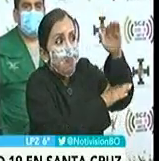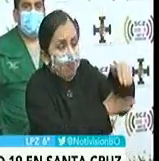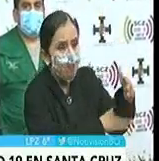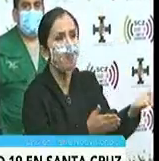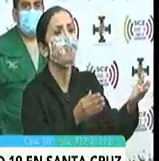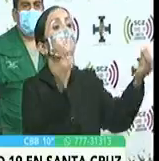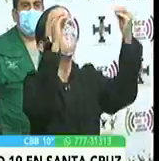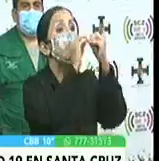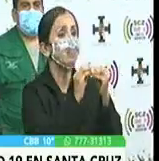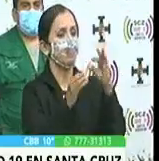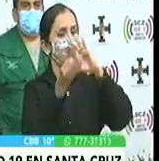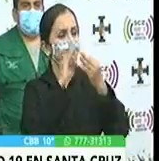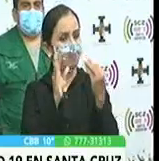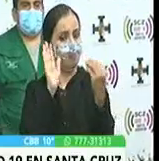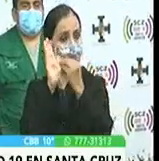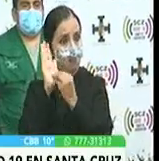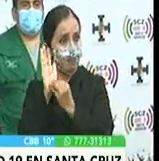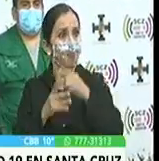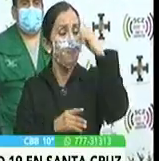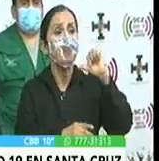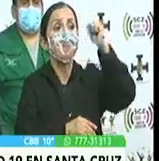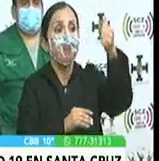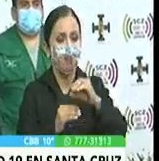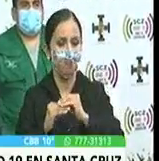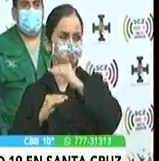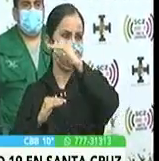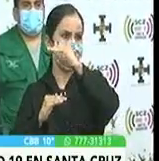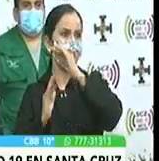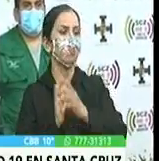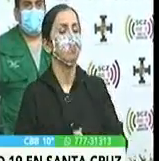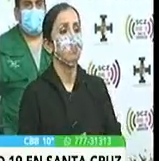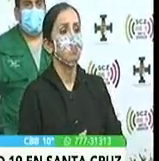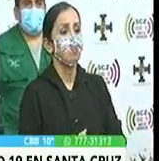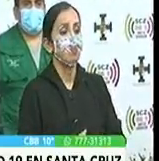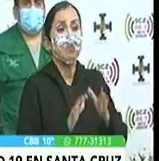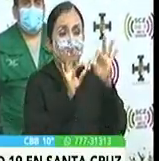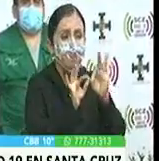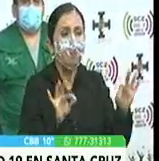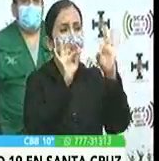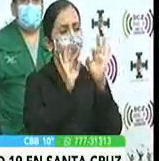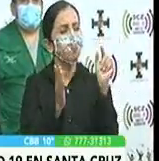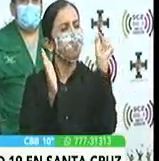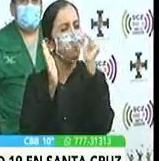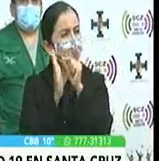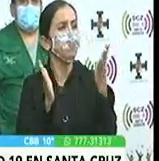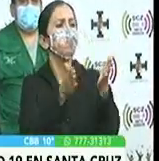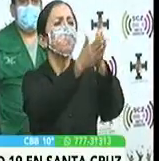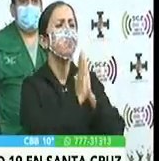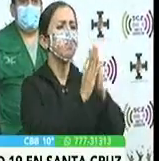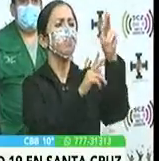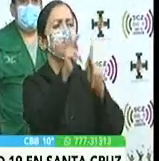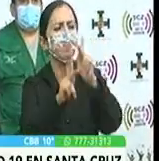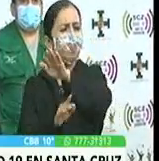reportes que, como indique hace rato, se va a acumular para el día de mañana. Algo muy puntual para pedir a la